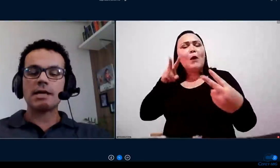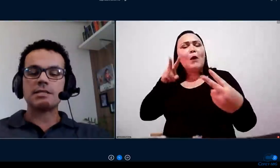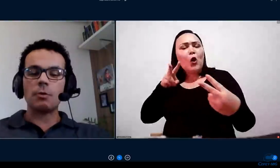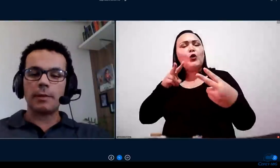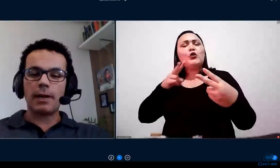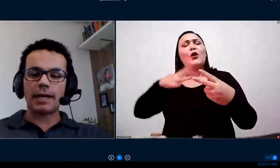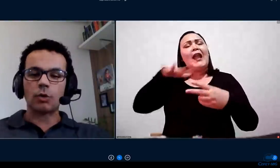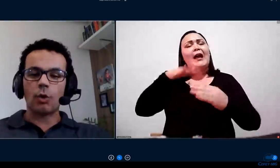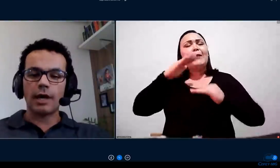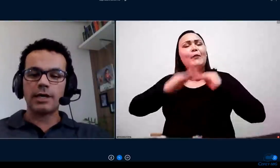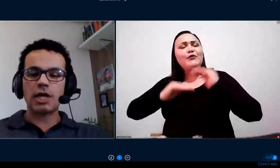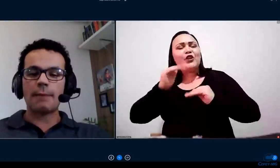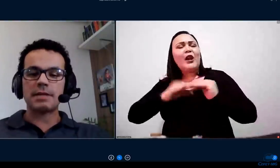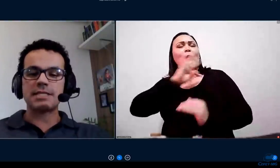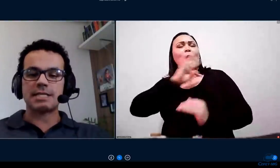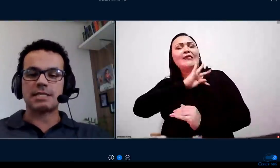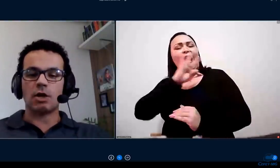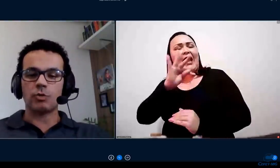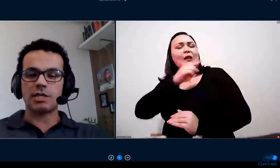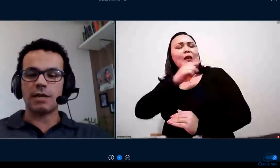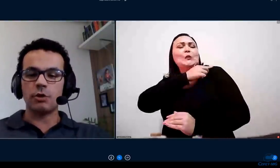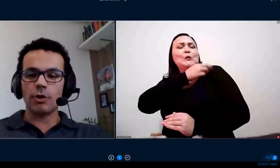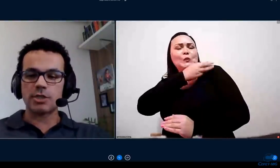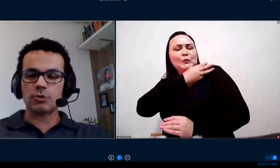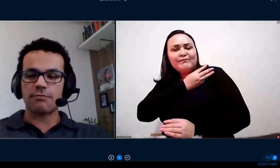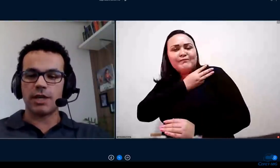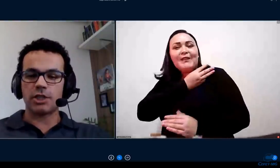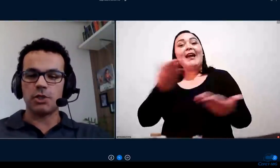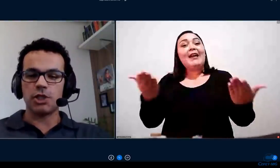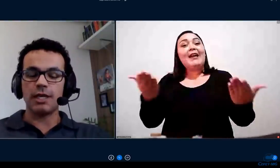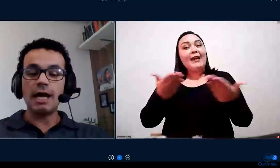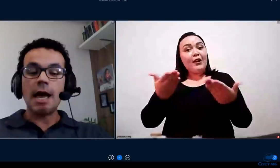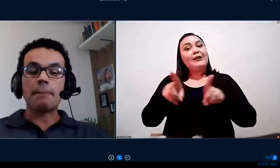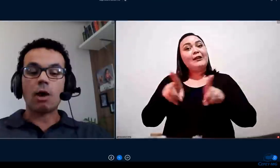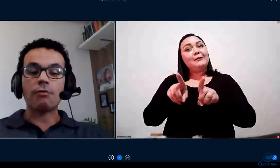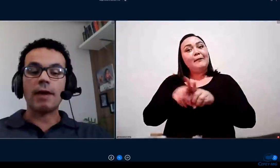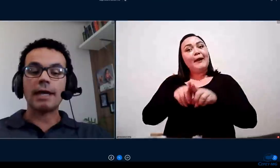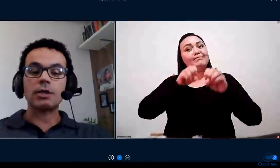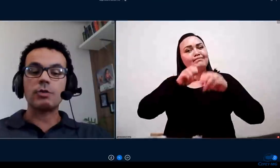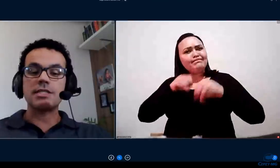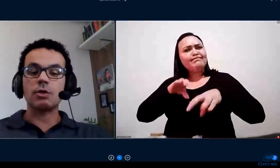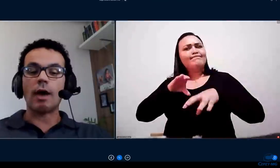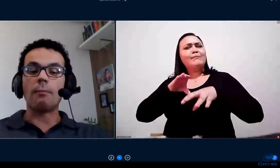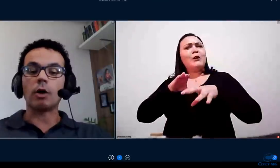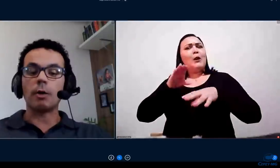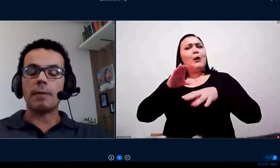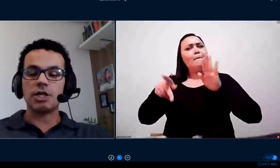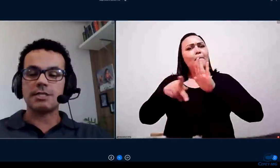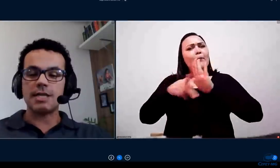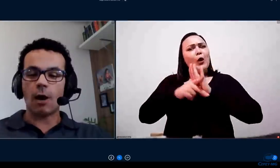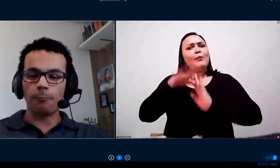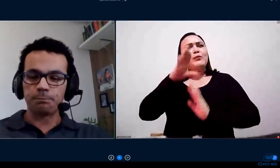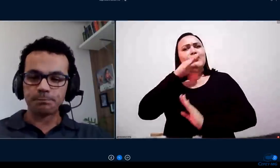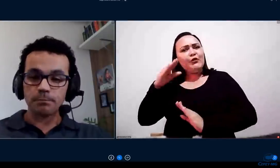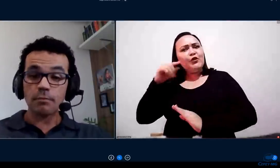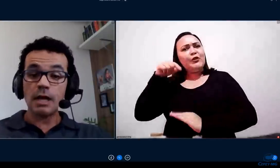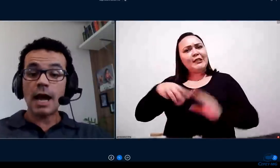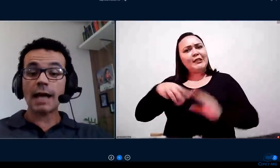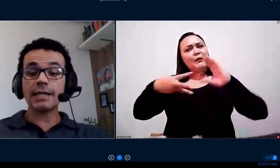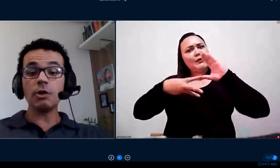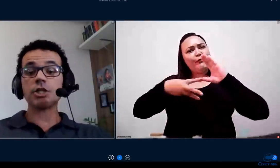mais uma ação preparatória e de capacitação dos servidores do CEFET-MG para a oferta do ensino remoto emergencial.